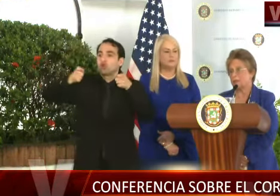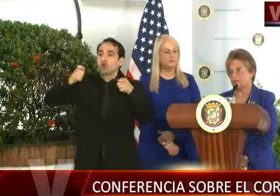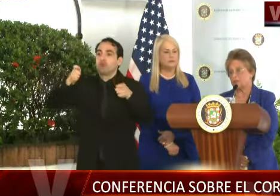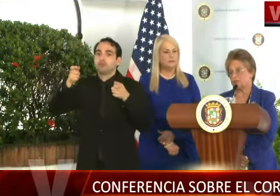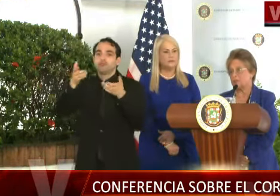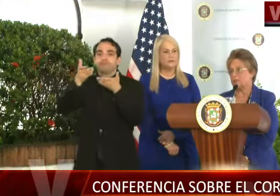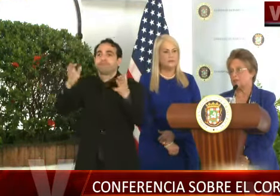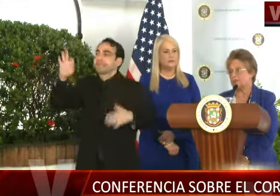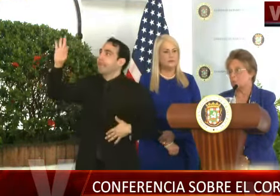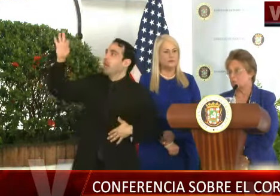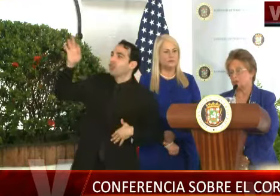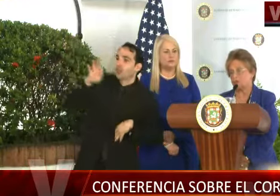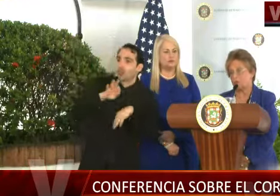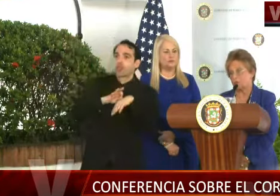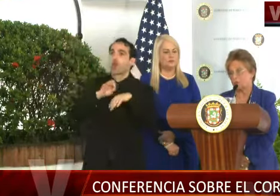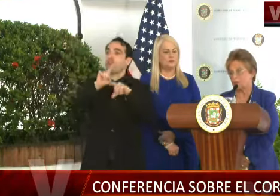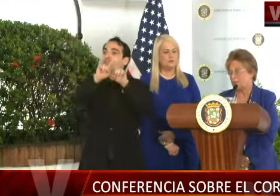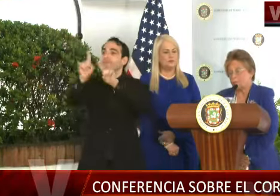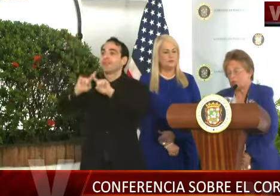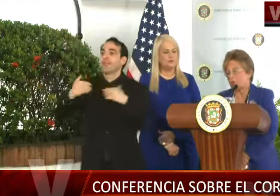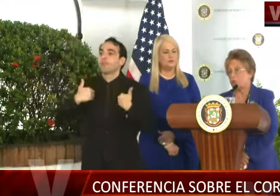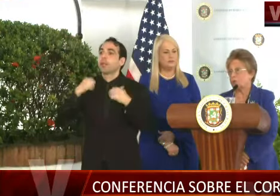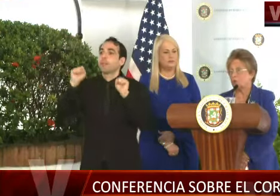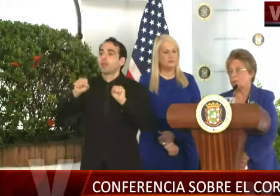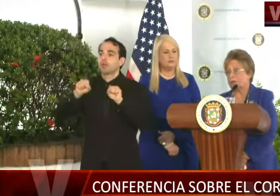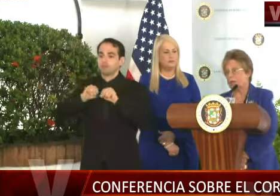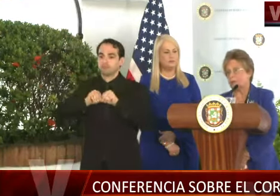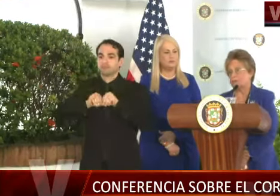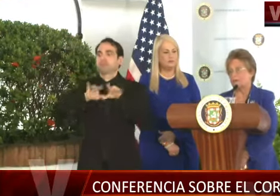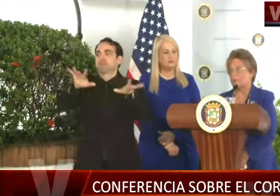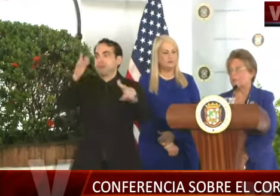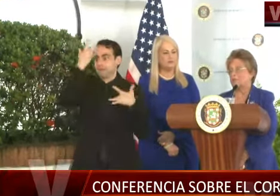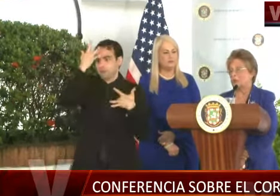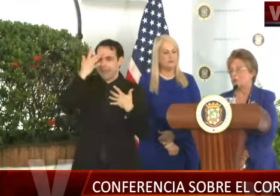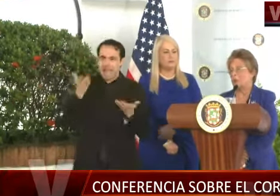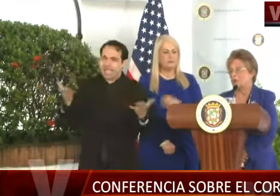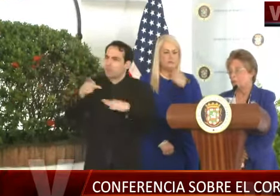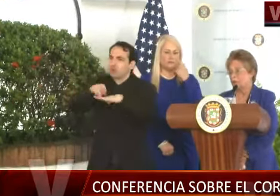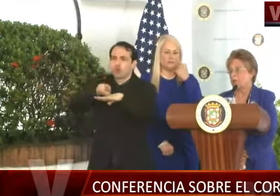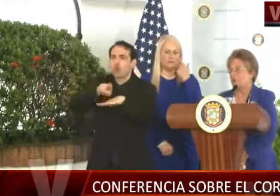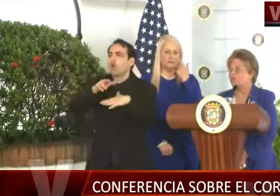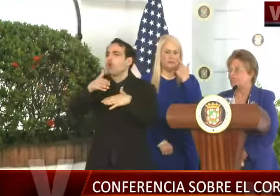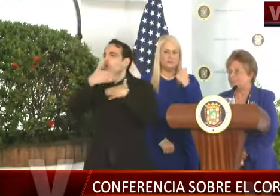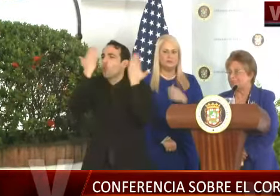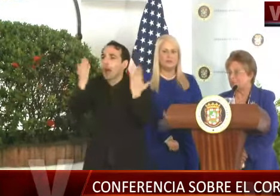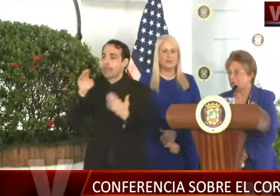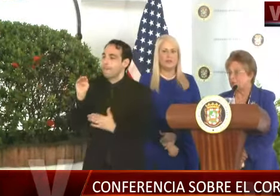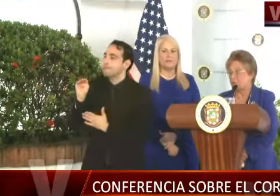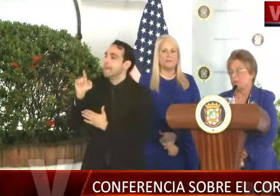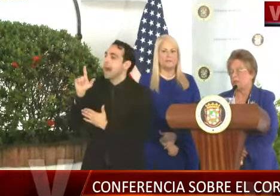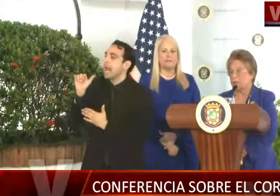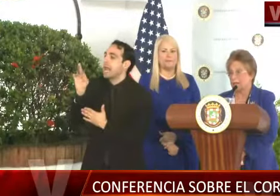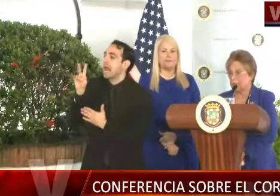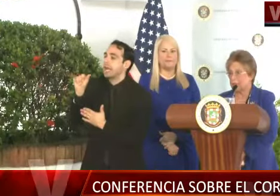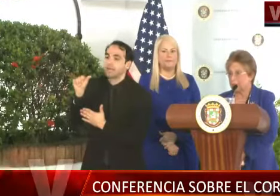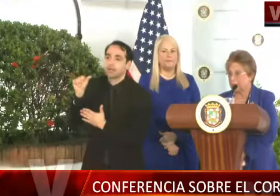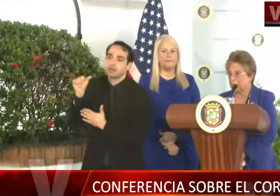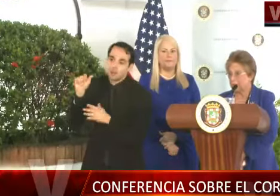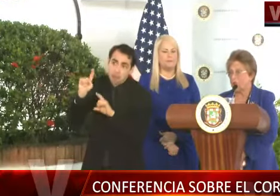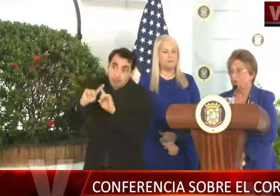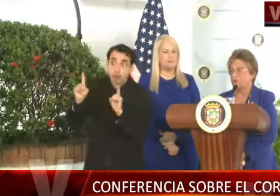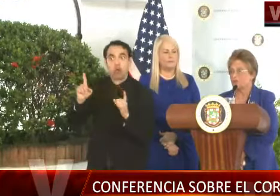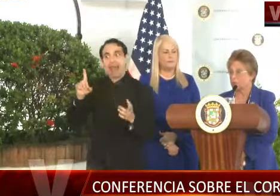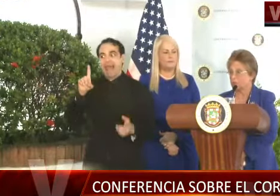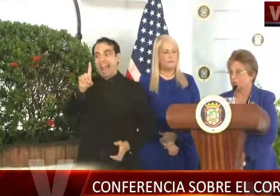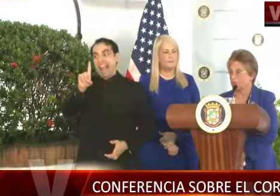dengue, zika y chikungunya. En Puerto Rico no hay malaria, así es que no tenemos. Pero sabemos que el dengue es